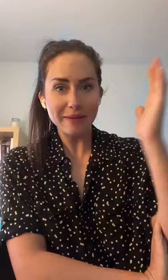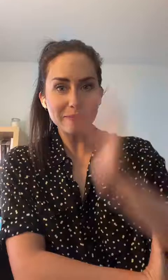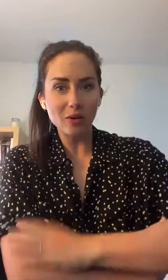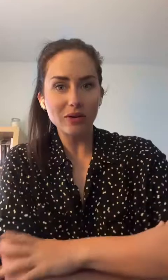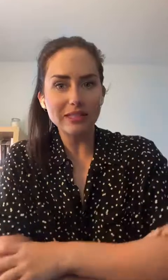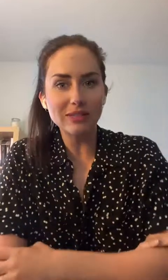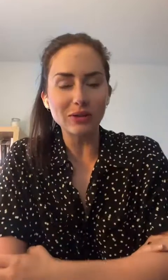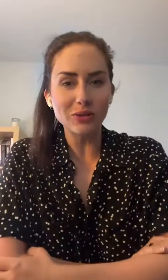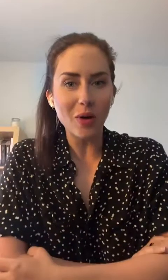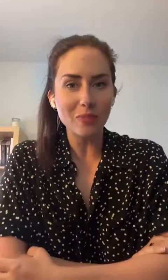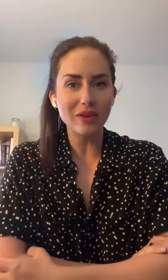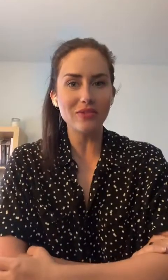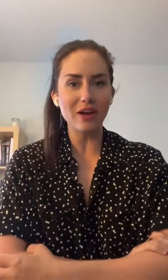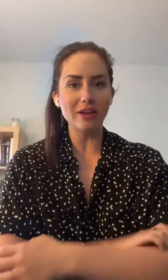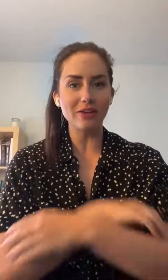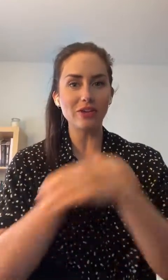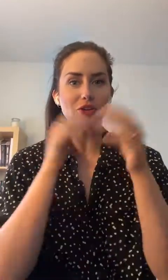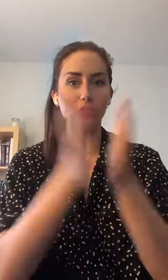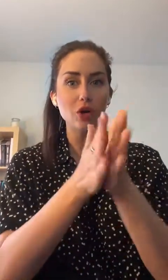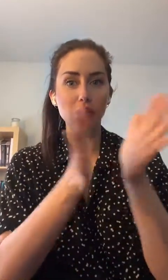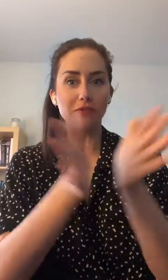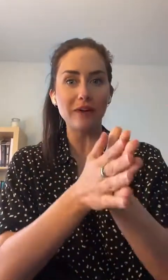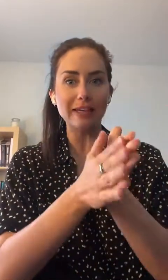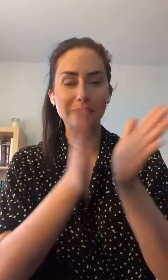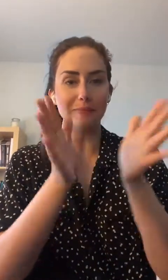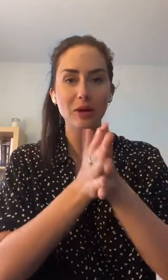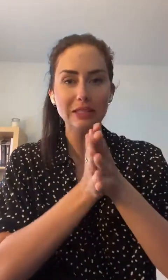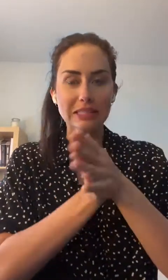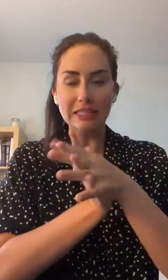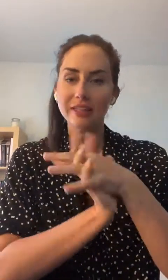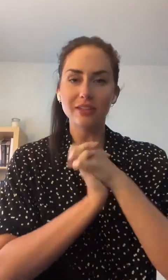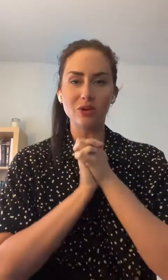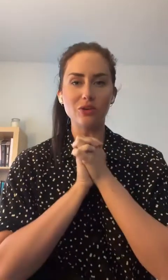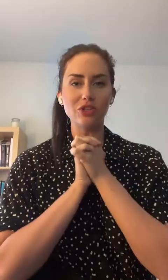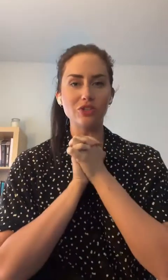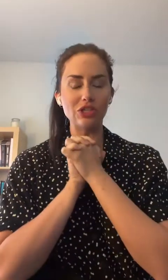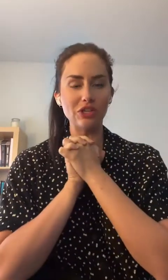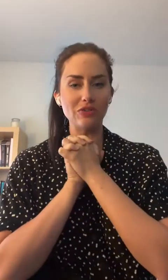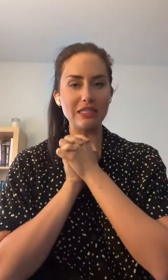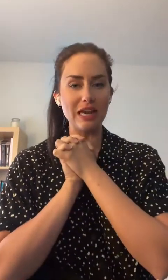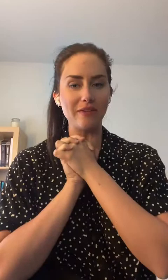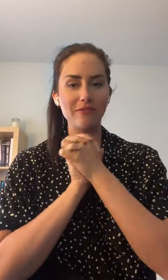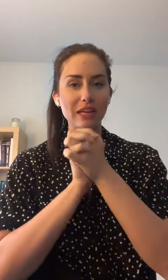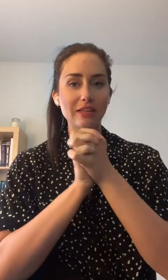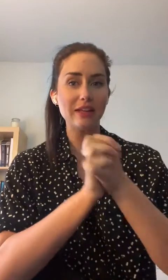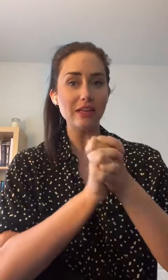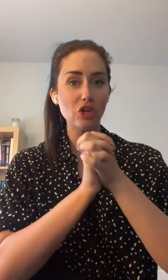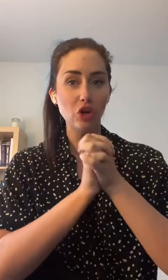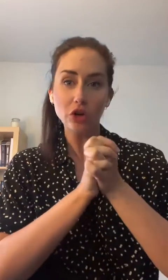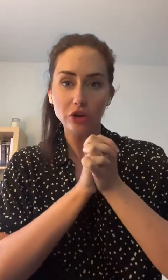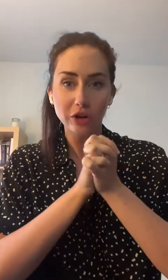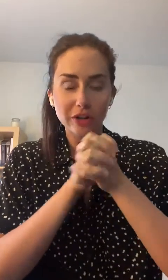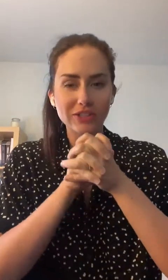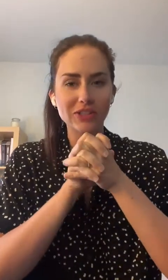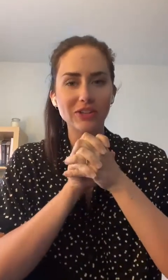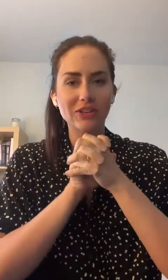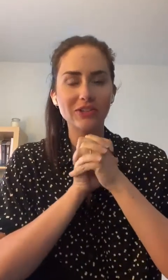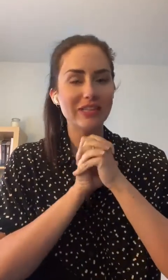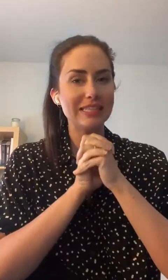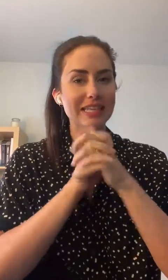Bon, lundi soir tout le monde, bienvenue à notre Cruel Fact Monday. Donc aujourd'hui, je vous dis la vérité crue sur tout ce